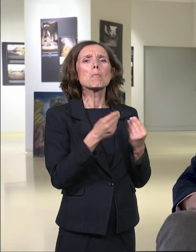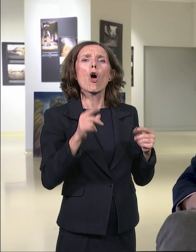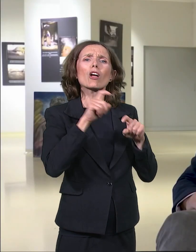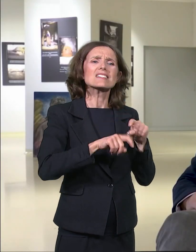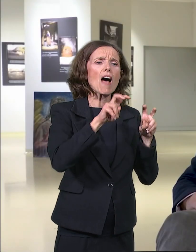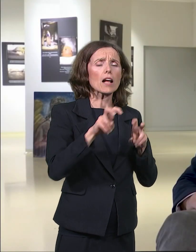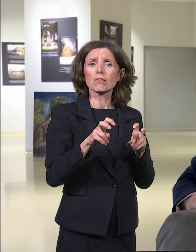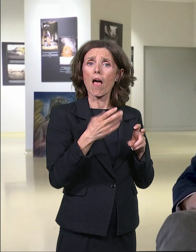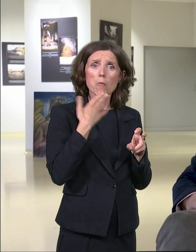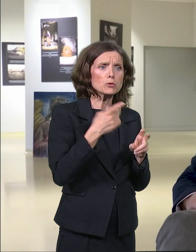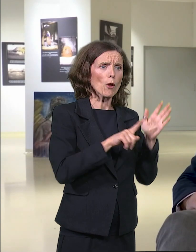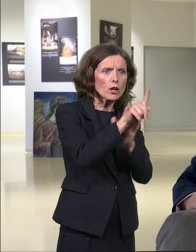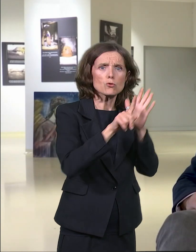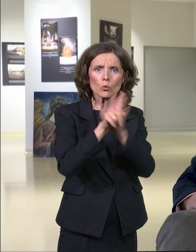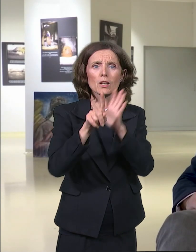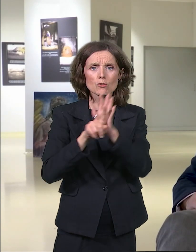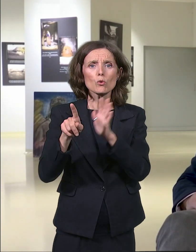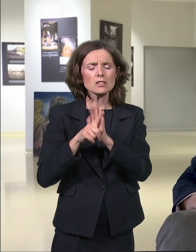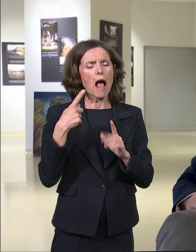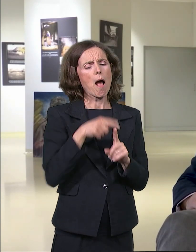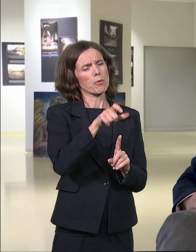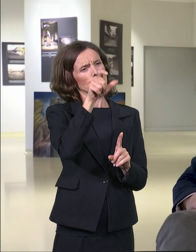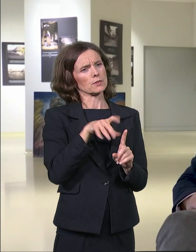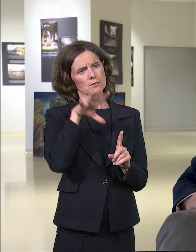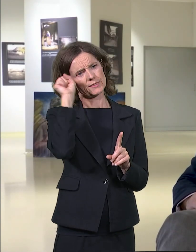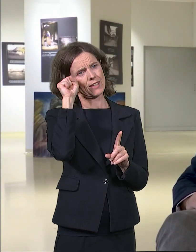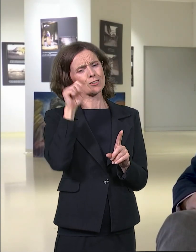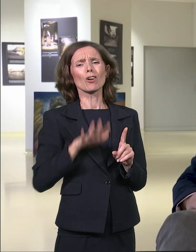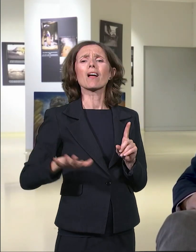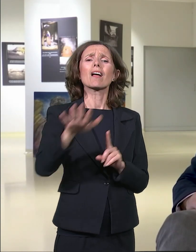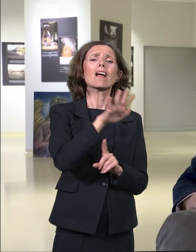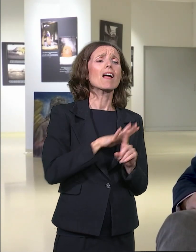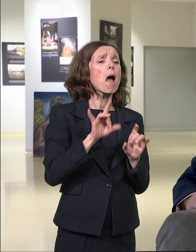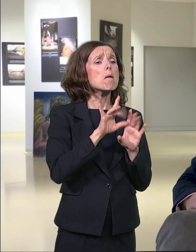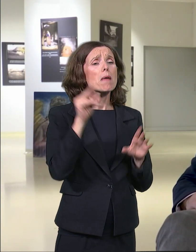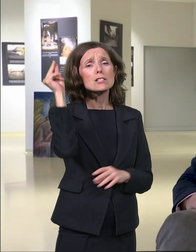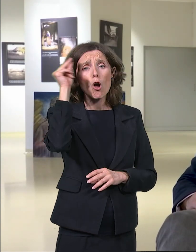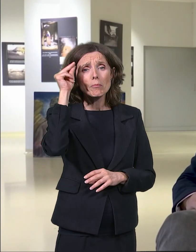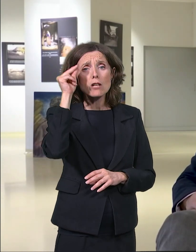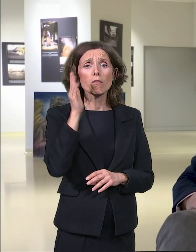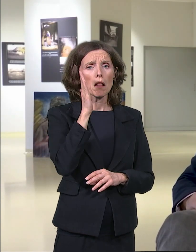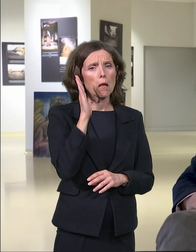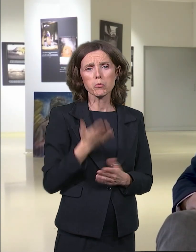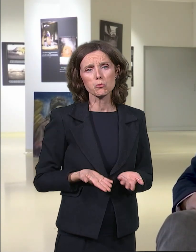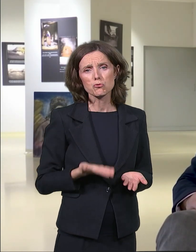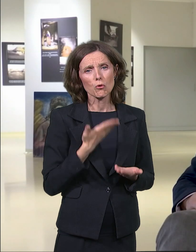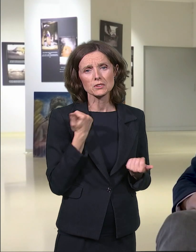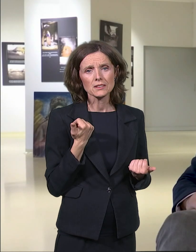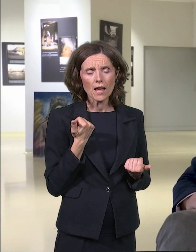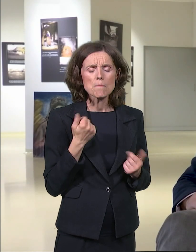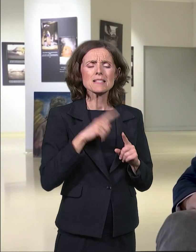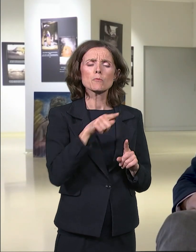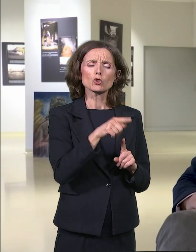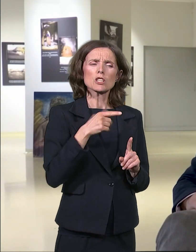On je jasno uviđao da budućnost bez obrazovanja neće biti sjajna. Tako da on nastoji da